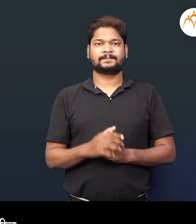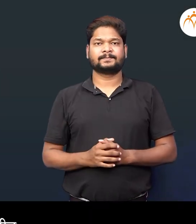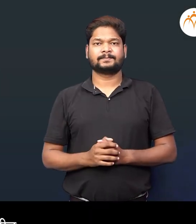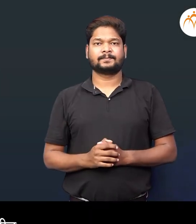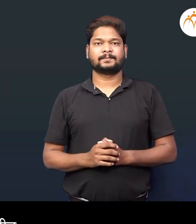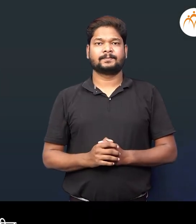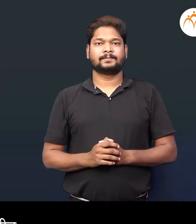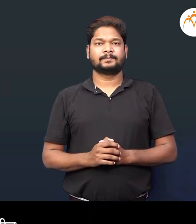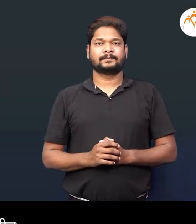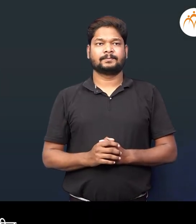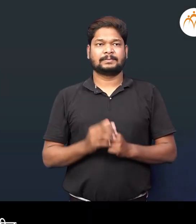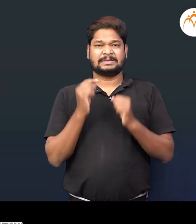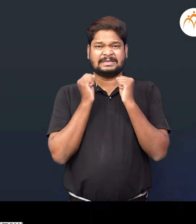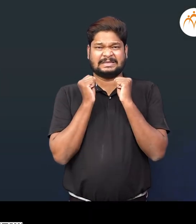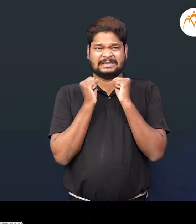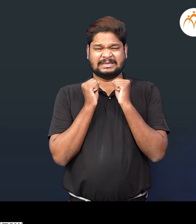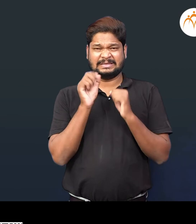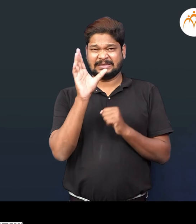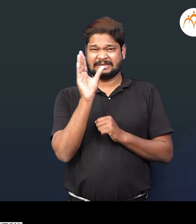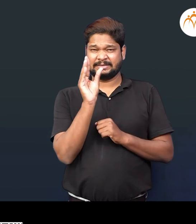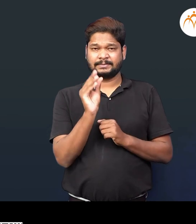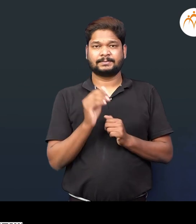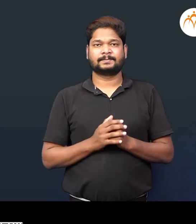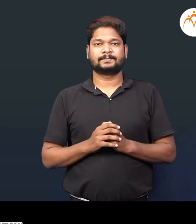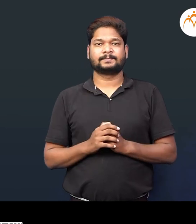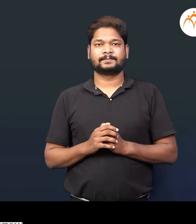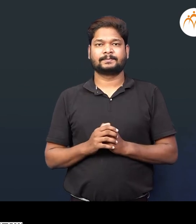सूक्ष्म जीव गोठनी करण